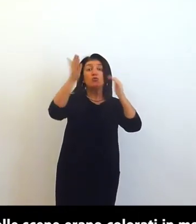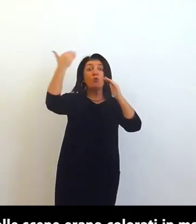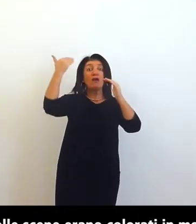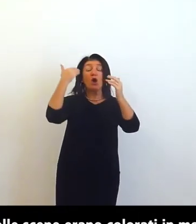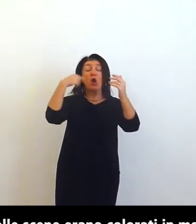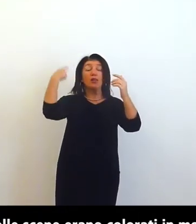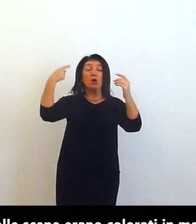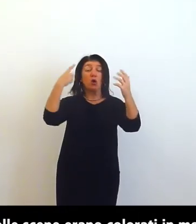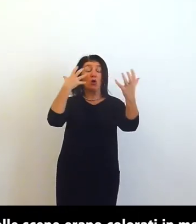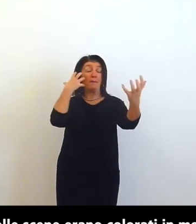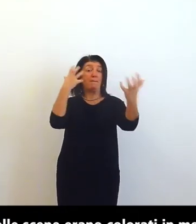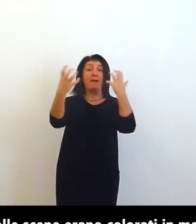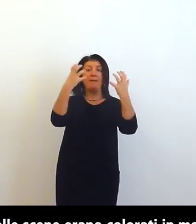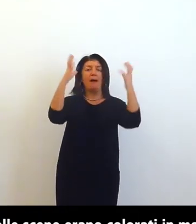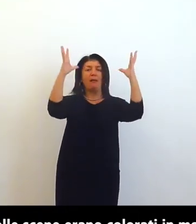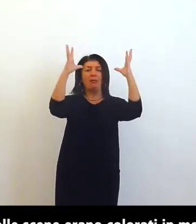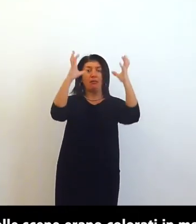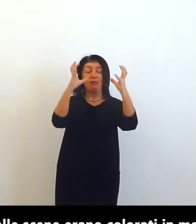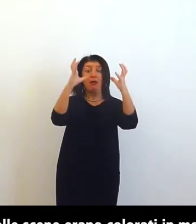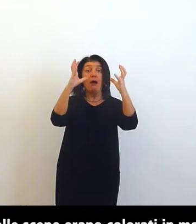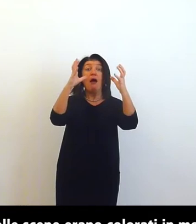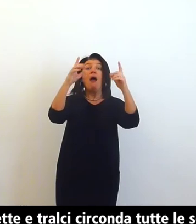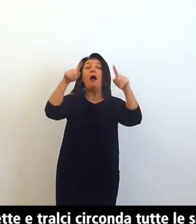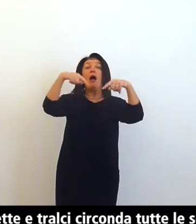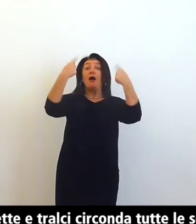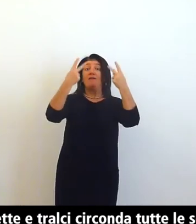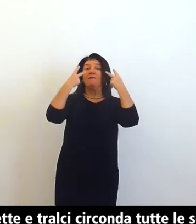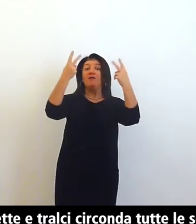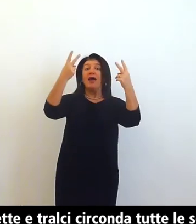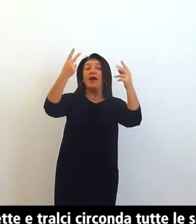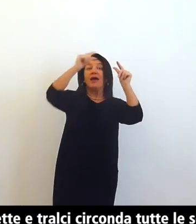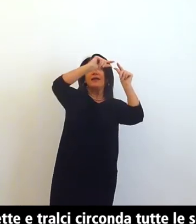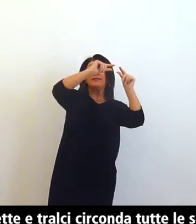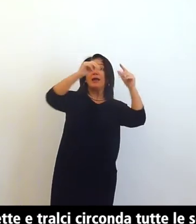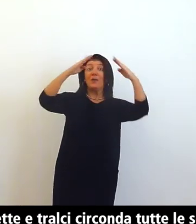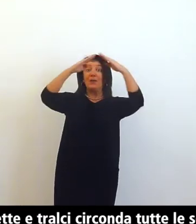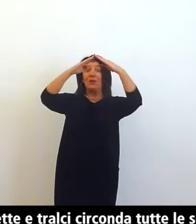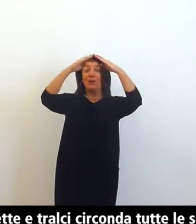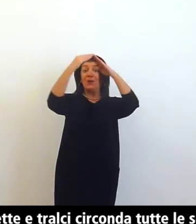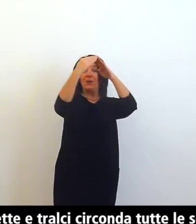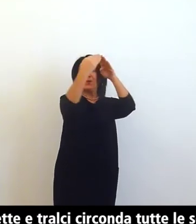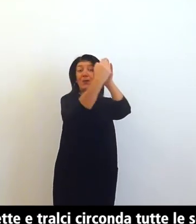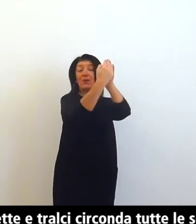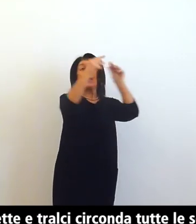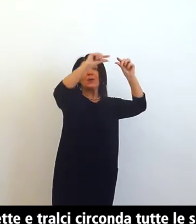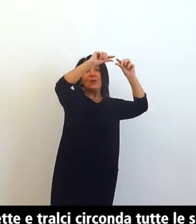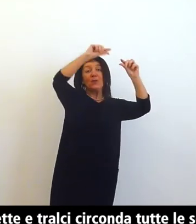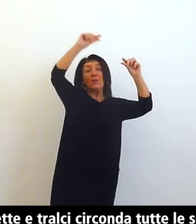una cornice a palmette e tralci circonda tutte le scene attualmente il ciborio